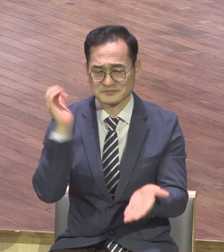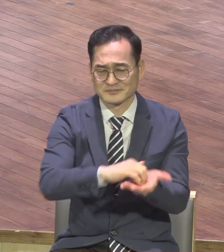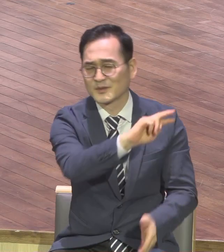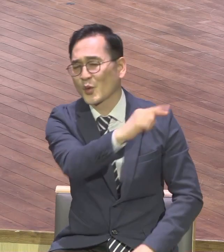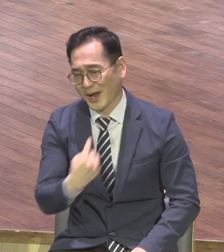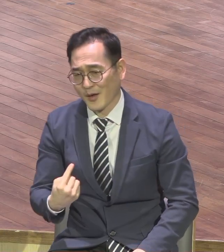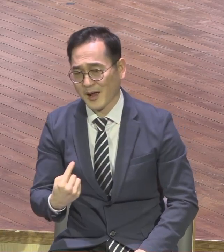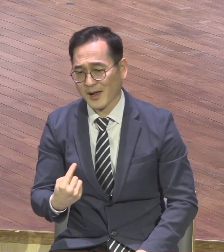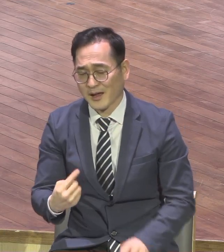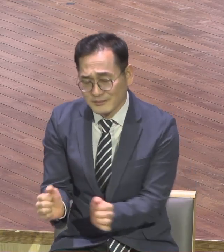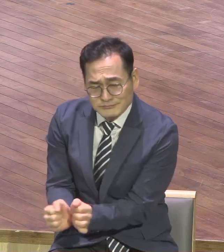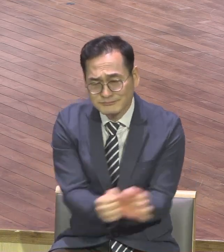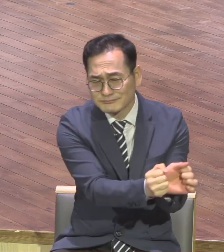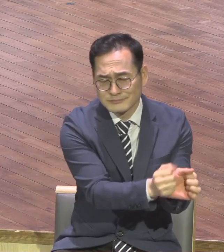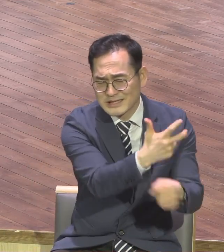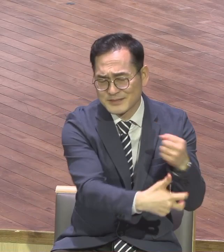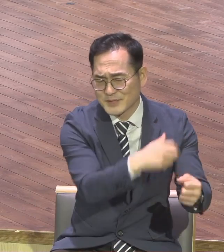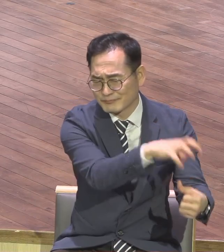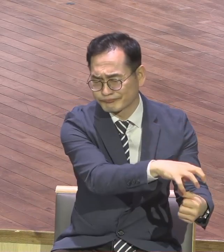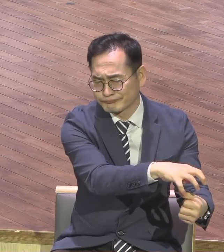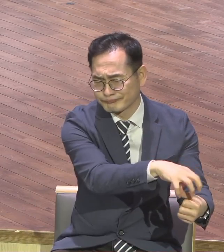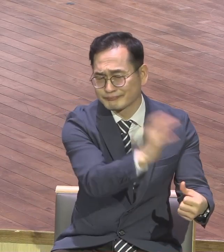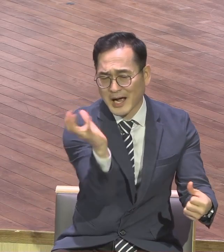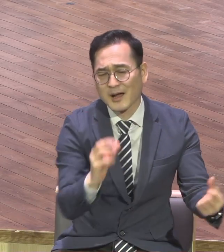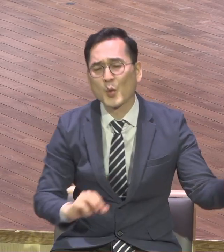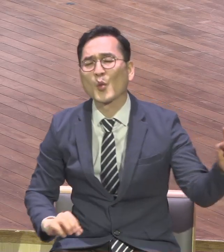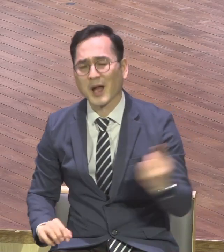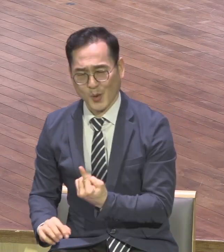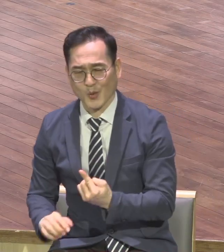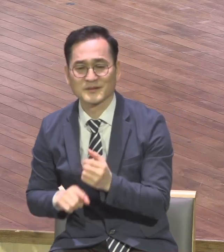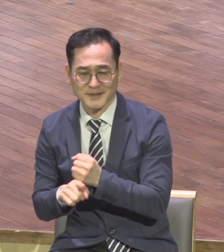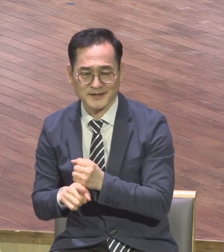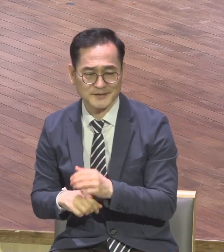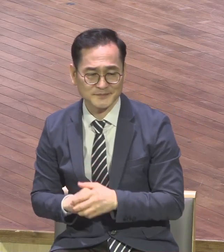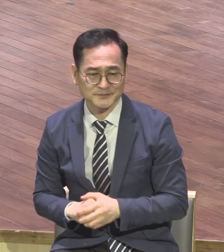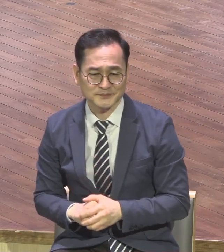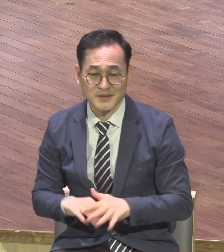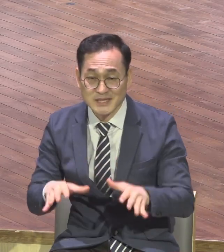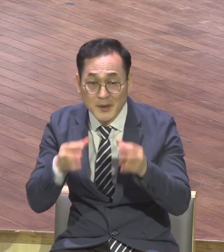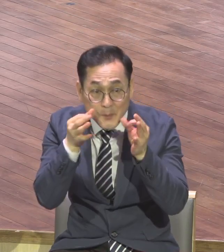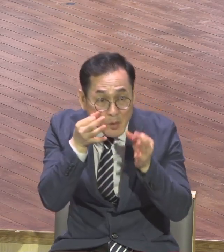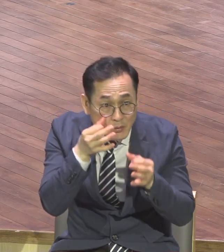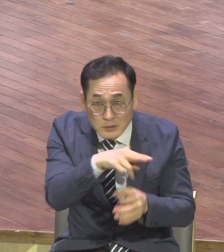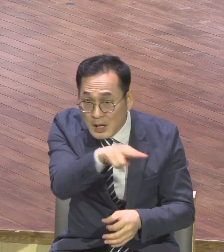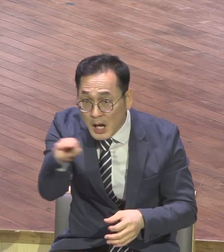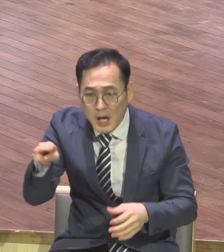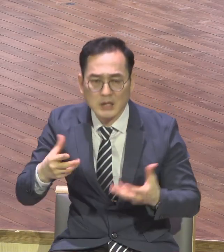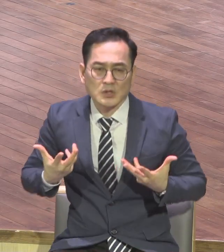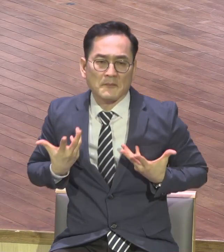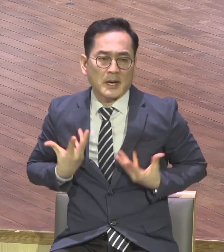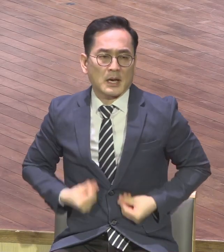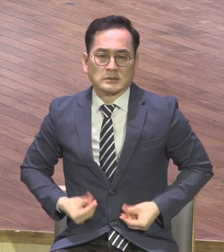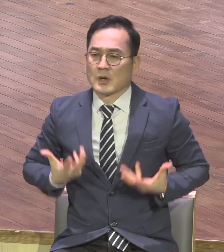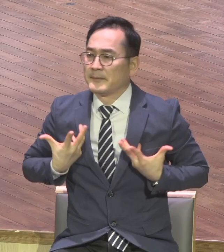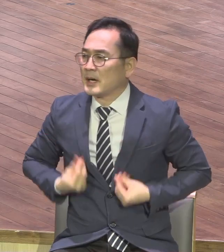70년 후에 눈에 보이는 현실은 절망뿐이지만 그것이 정보가 아니라